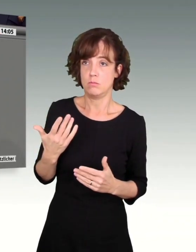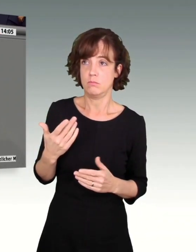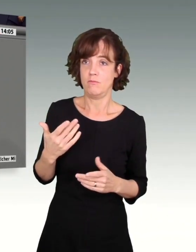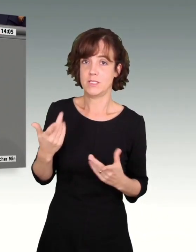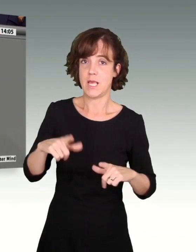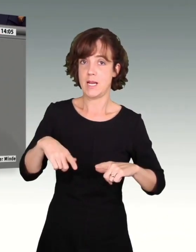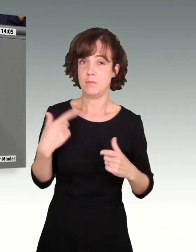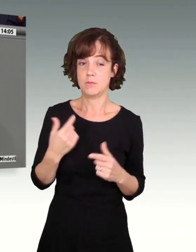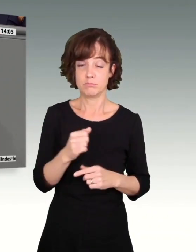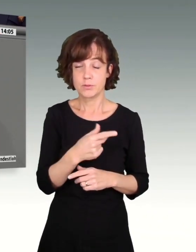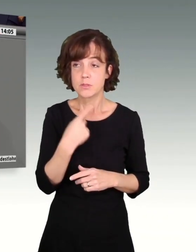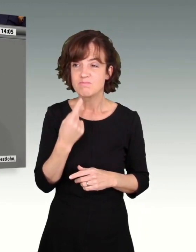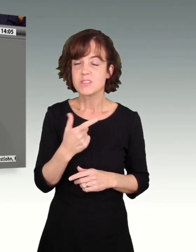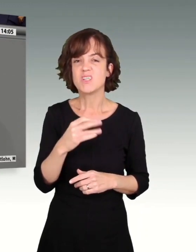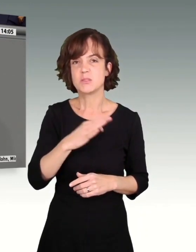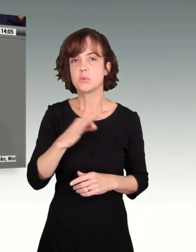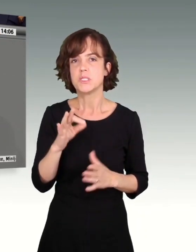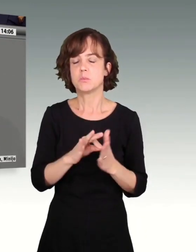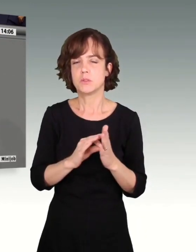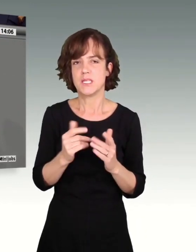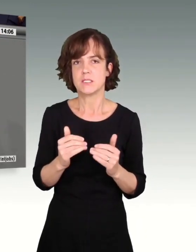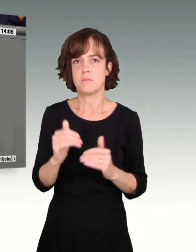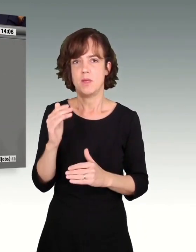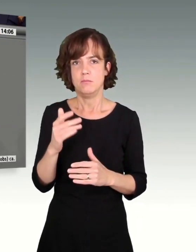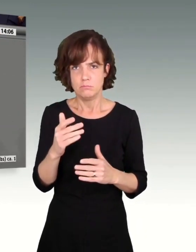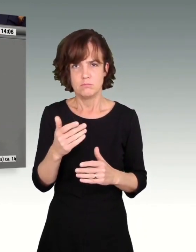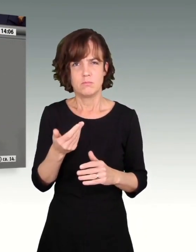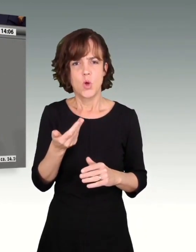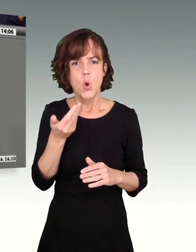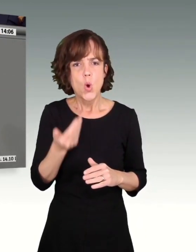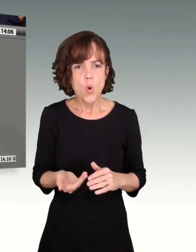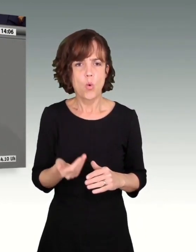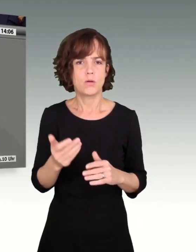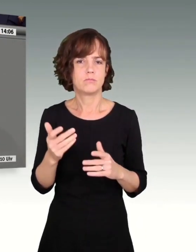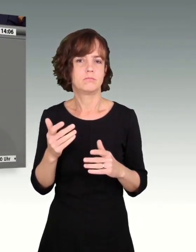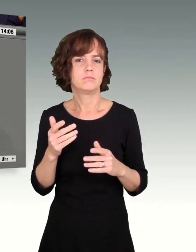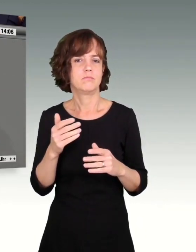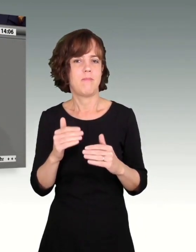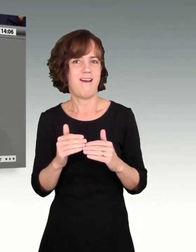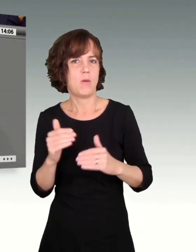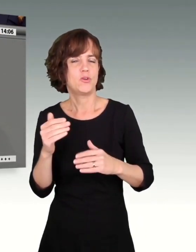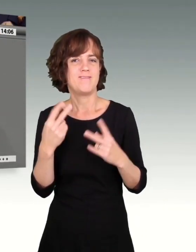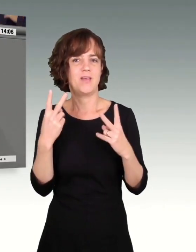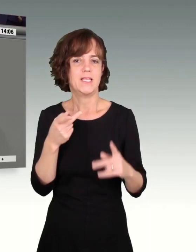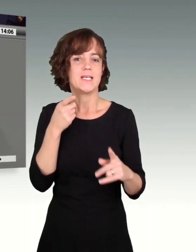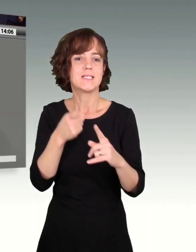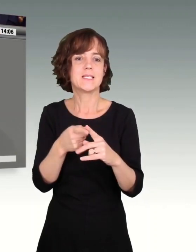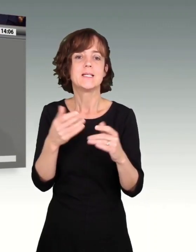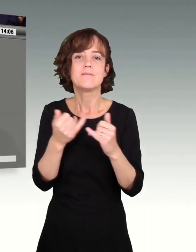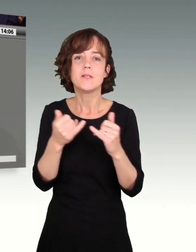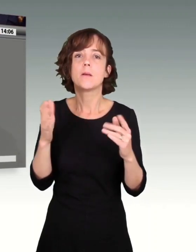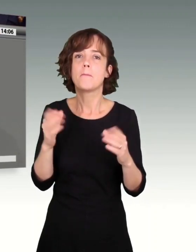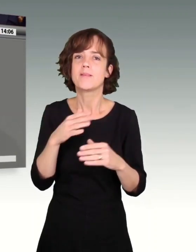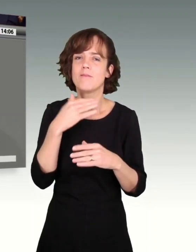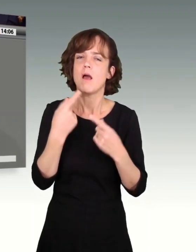20 Prozentpunkte. Lohnabstand ist ein wichtiges Ziel. Lohnabstand erreichen wir aber auch mit vielen